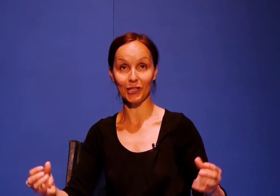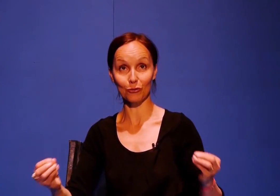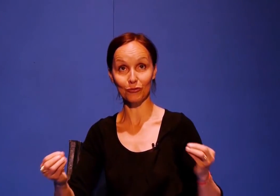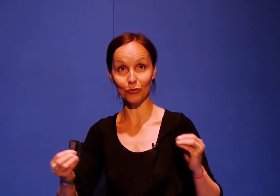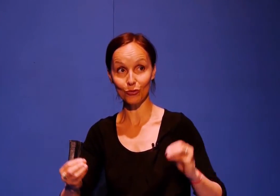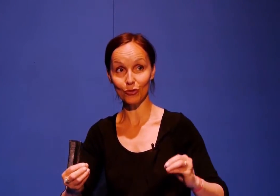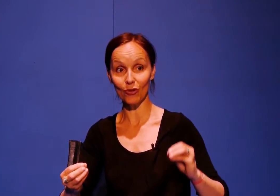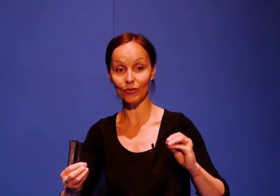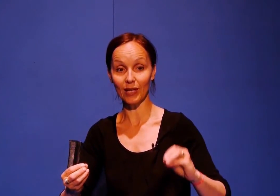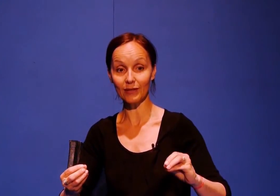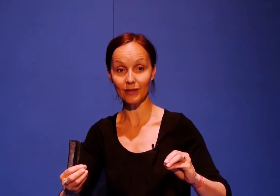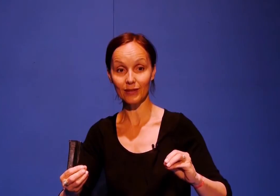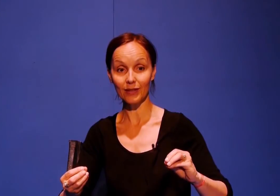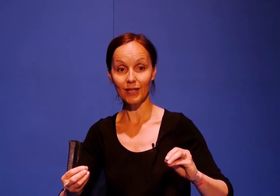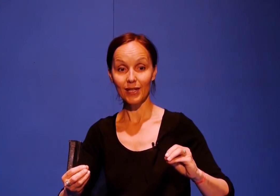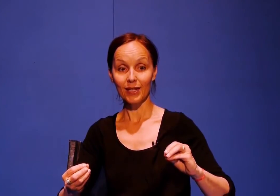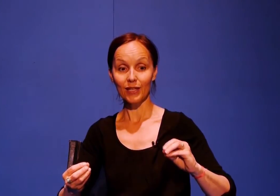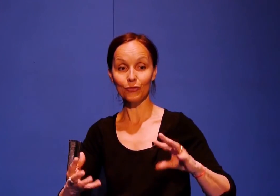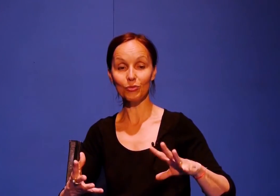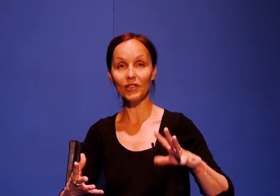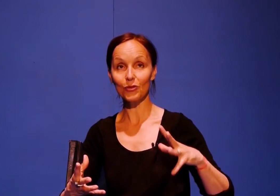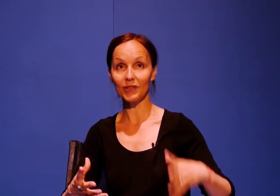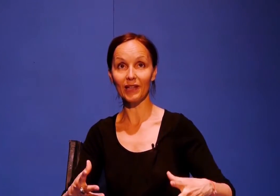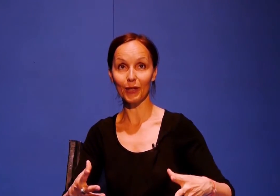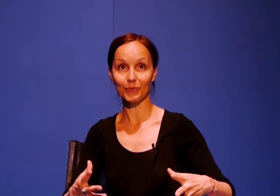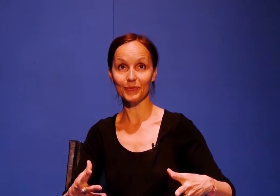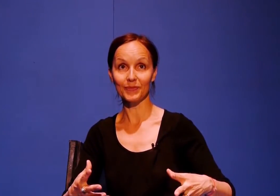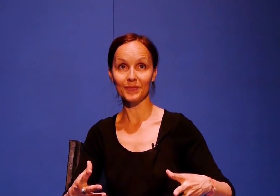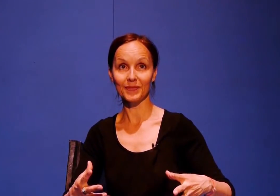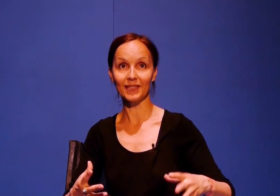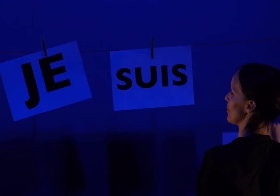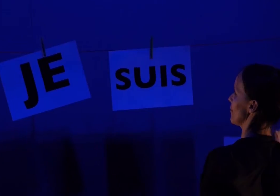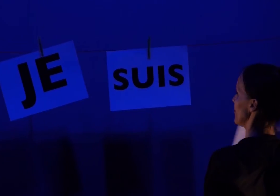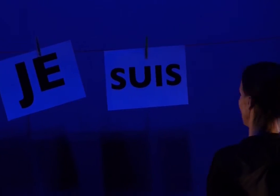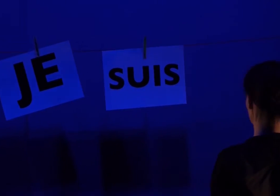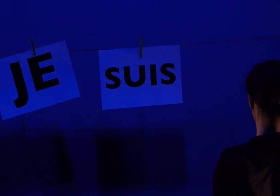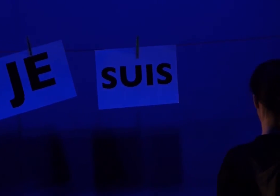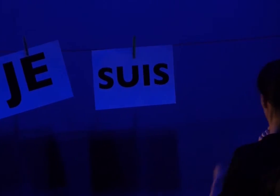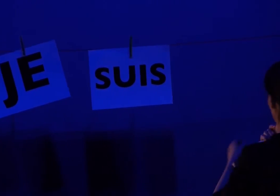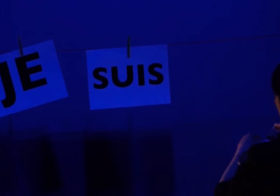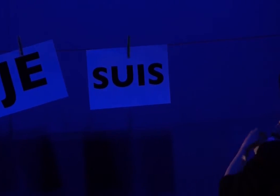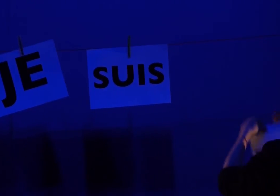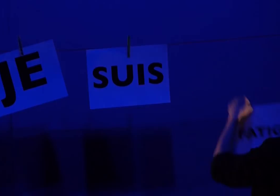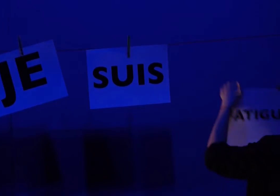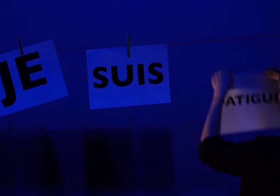Et je trouve que toujours, au théâtre, il faut pouvoir se taire. C'est-à-dire qu'un acteur, il faut qu'il se taise pour pouvoir parler.